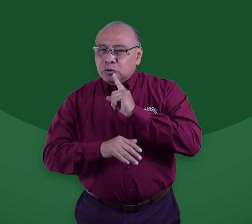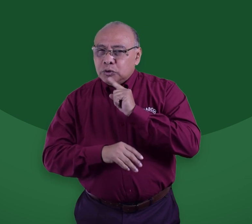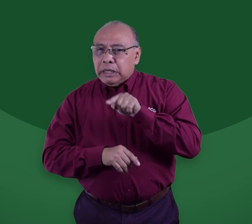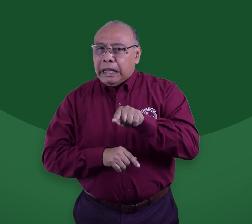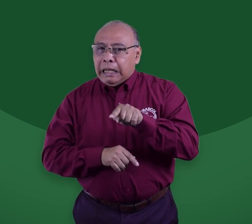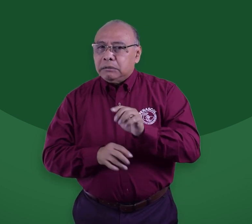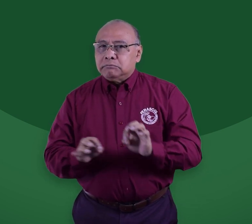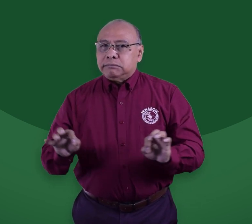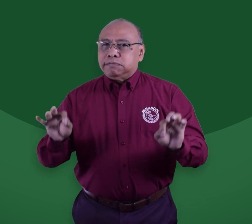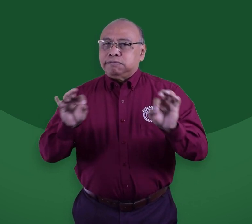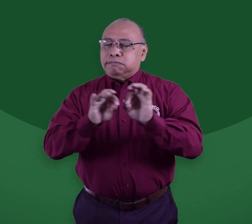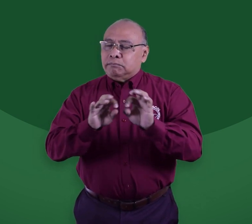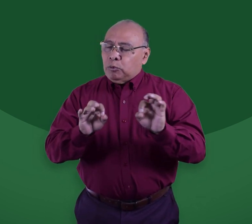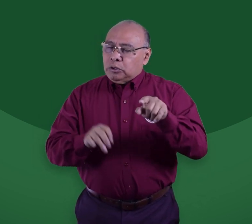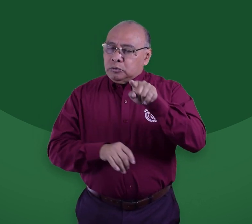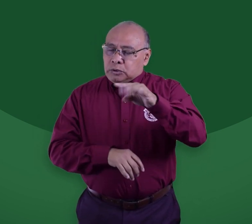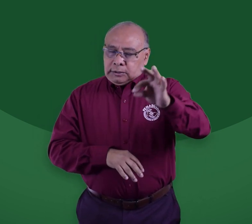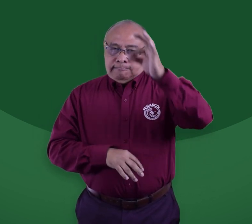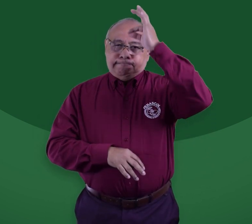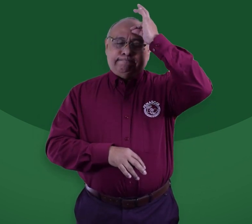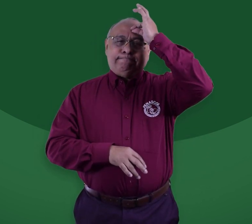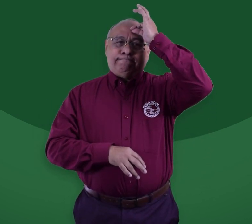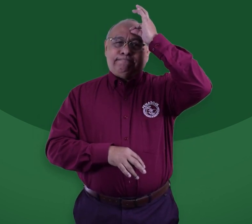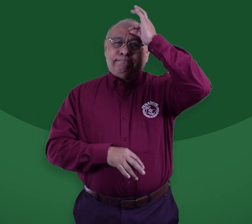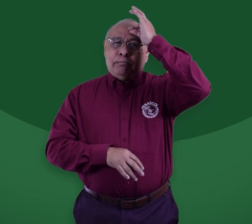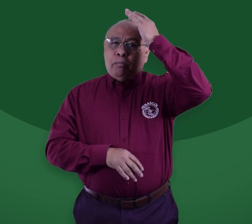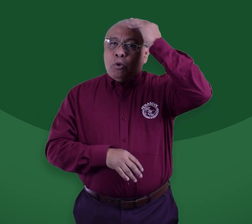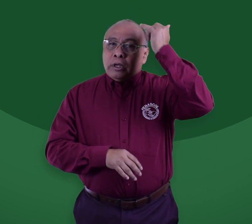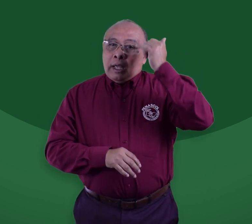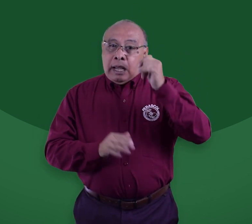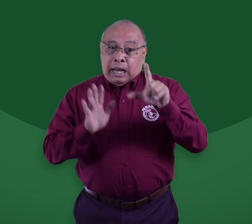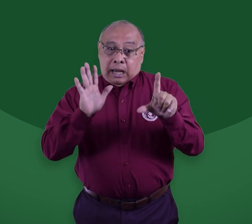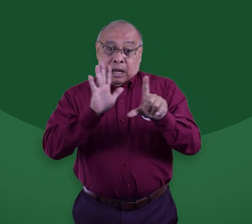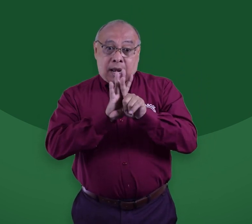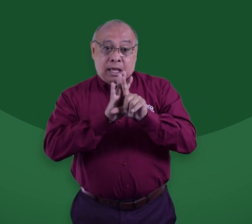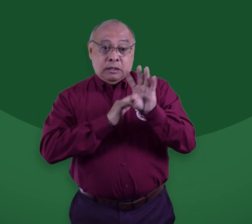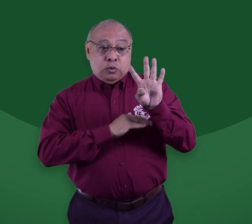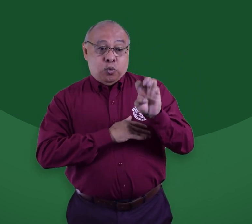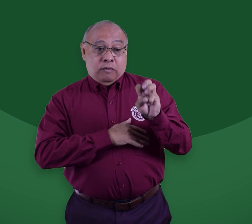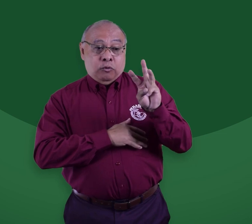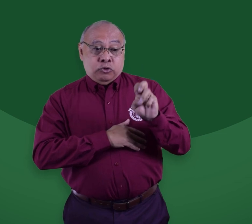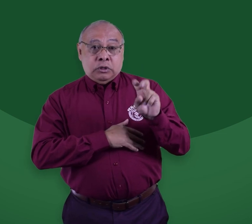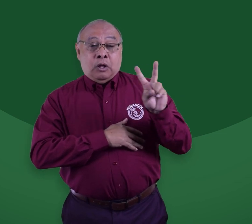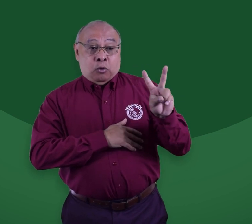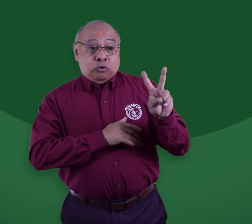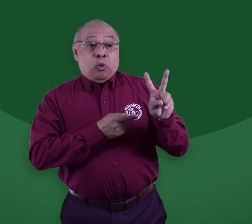y debemos tenerlo en cuenta, porque está en la ley 982.